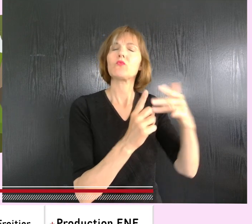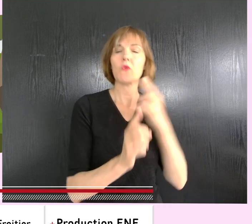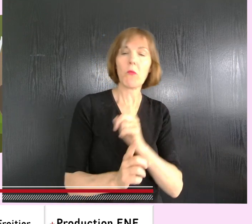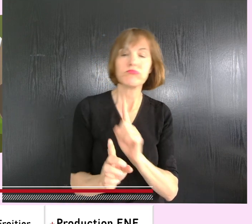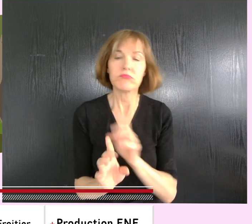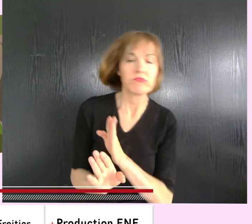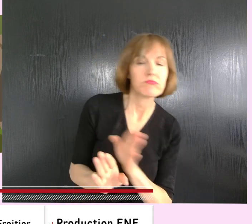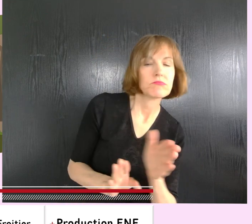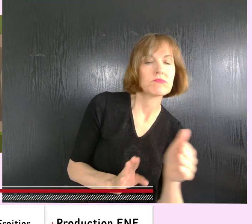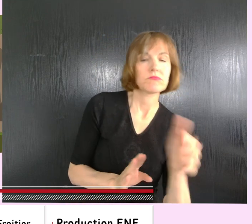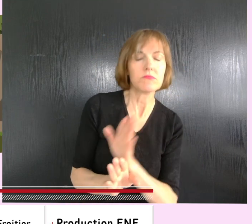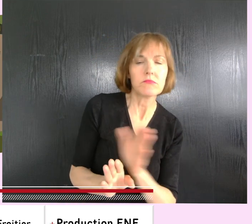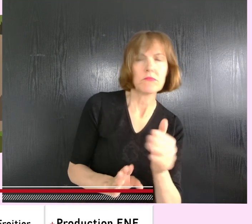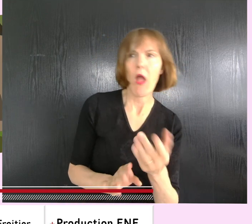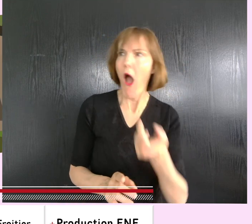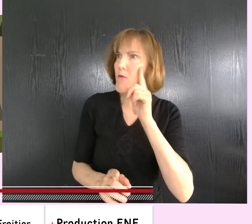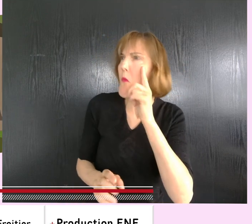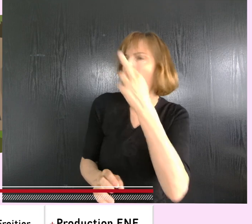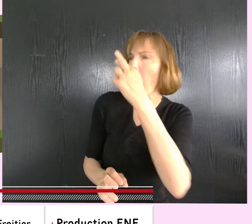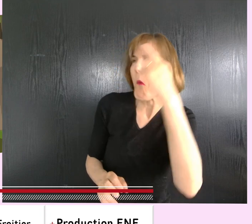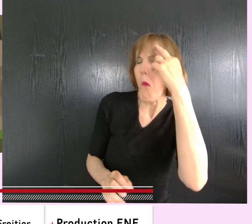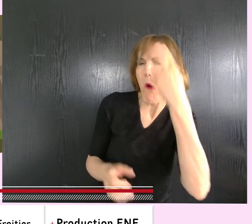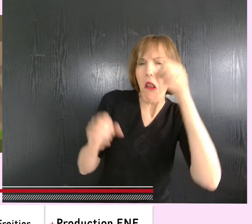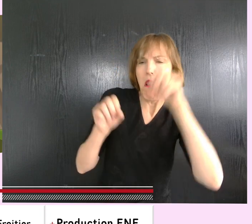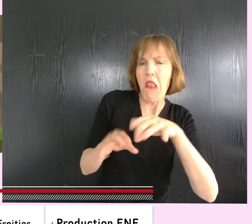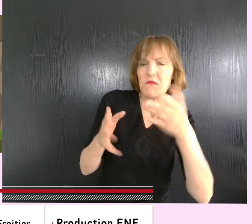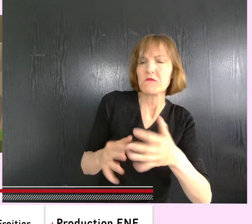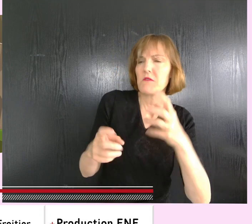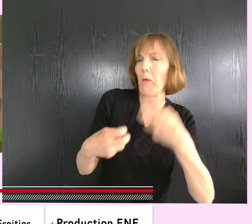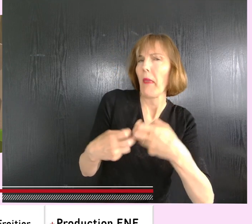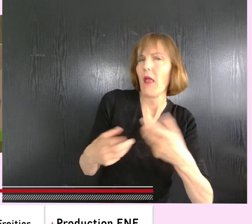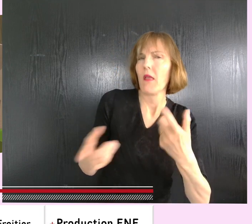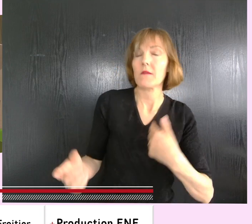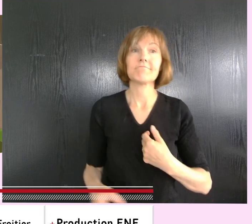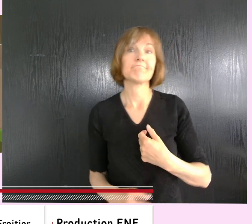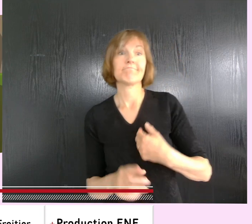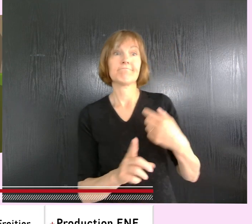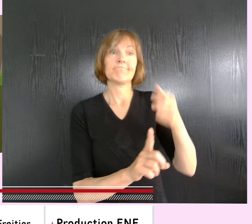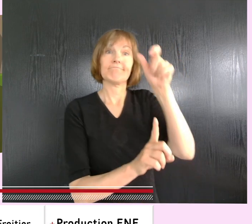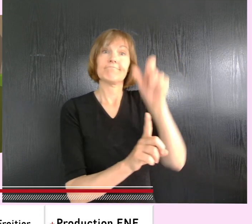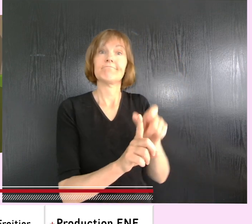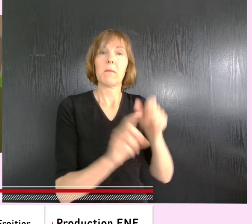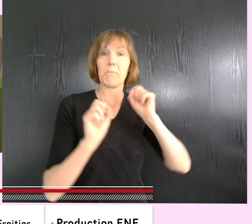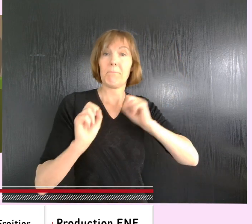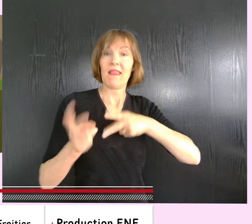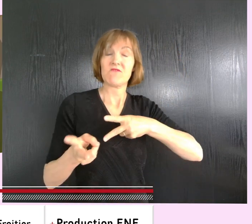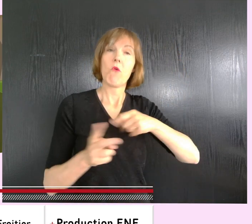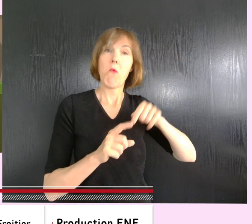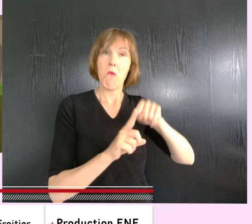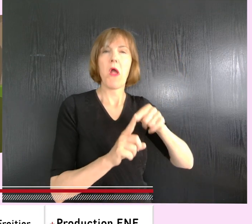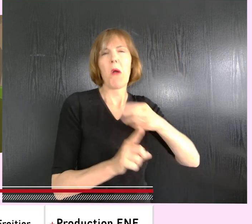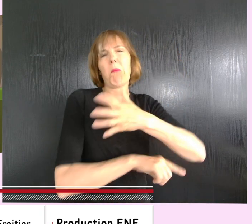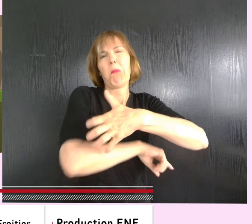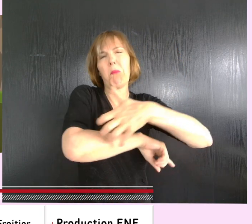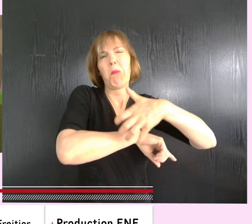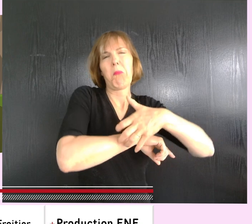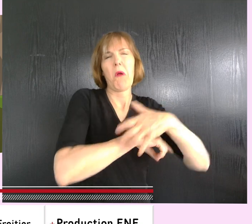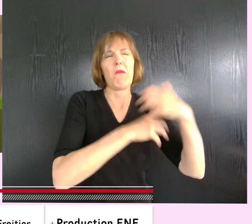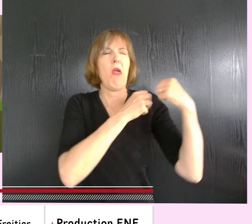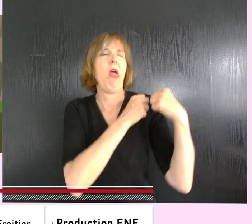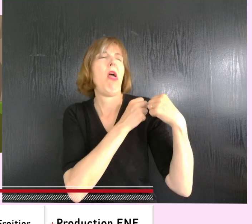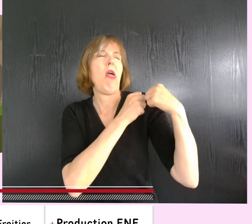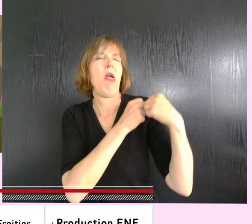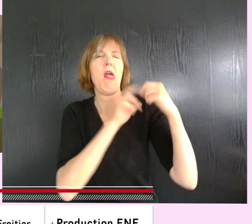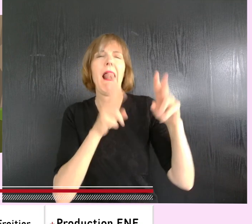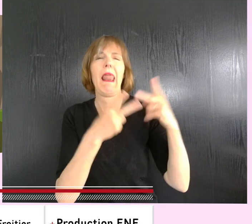la contournèrent, certains en blâmant le roi de ne pas entretenir les routes. Un pauvre paysan qui portait à la